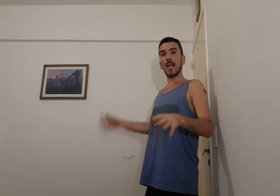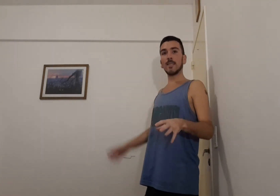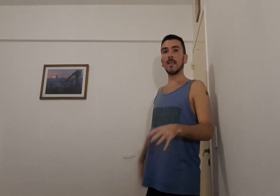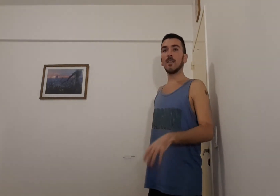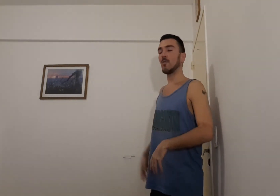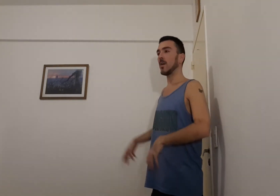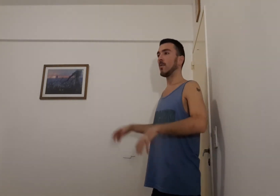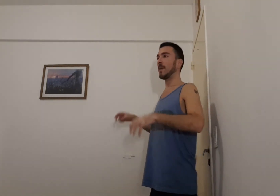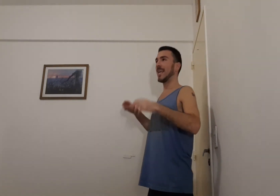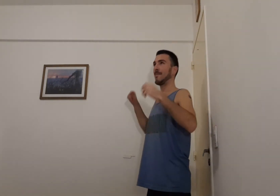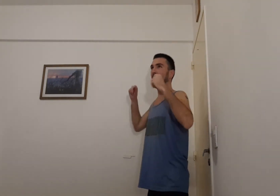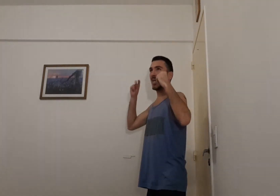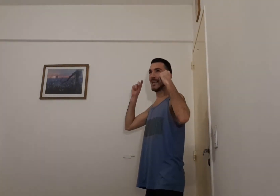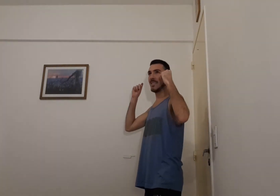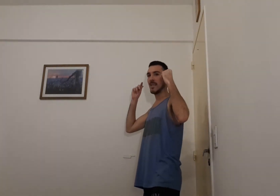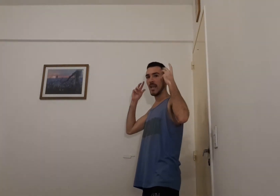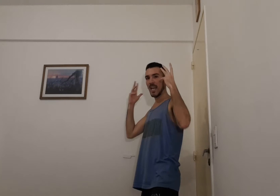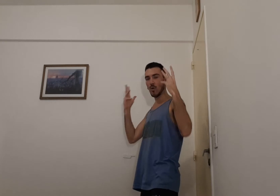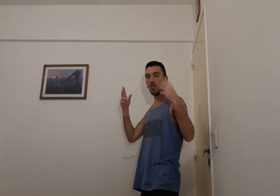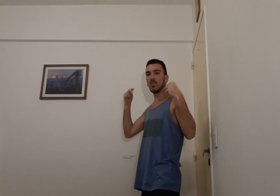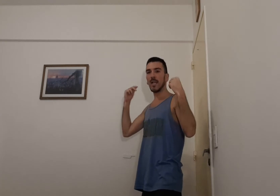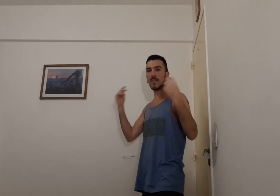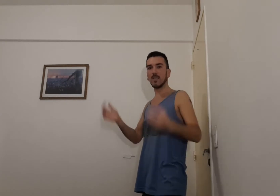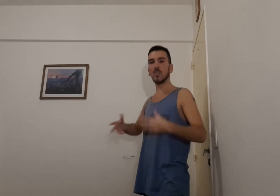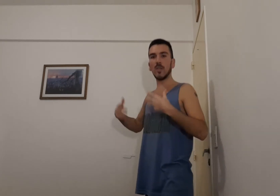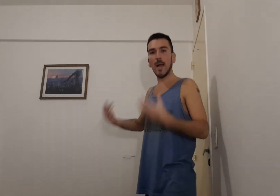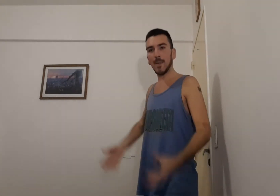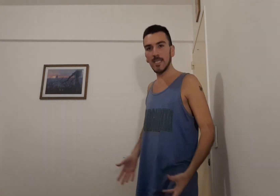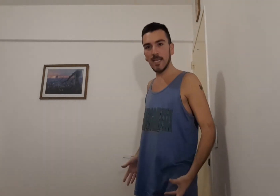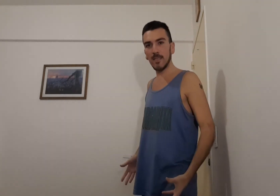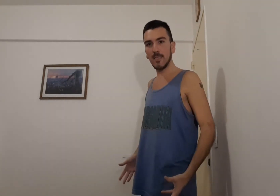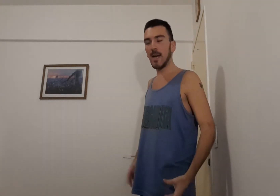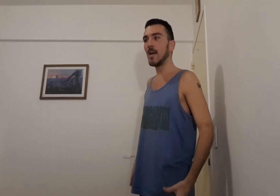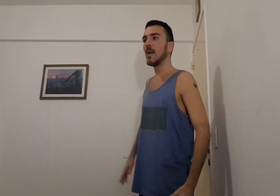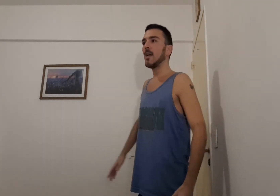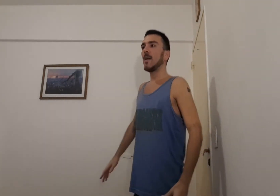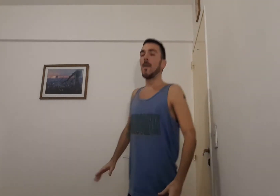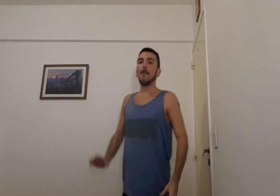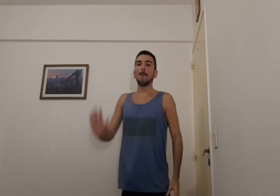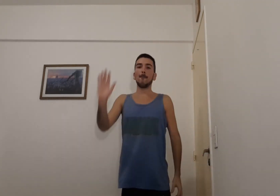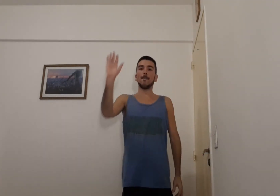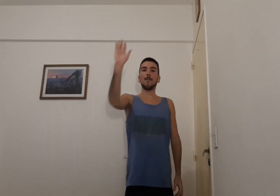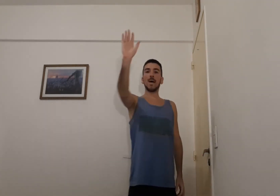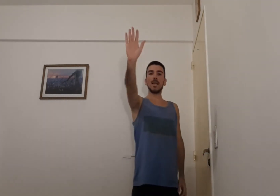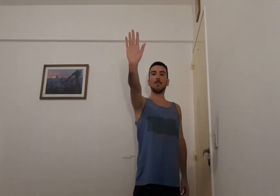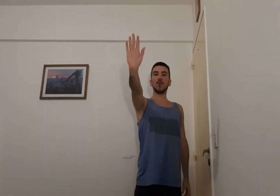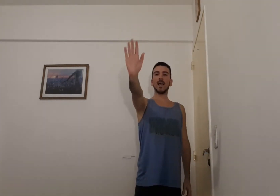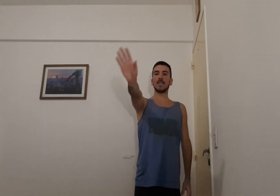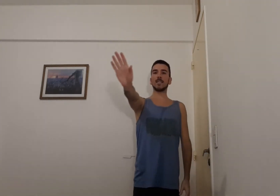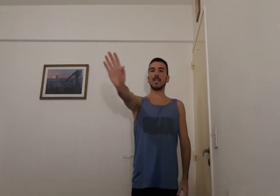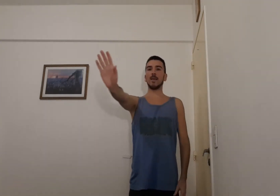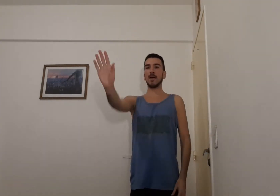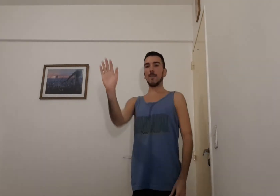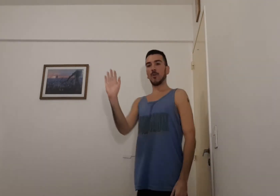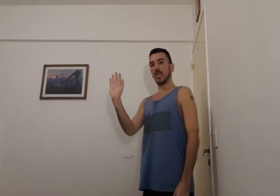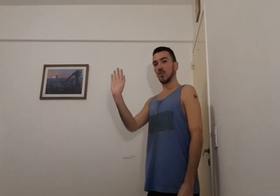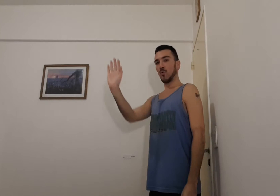clase, juego para ejercitar la escucha, la atención y la presencia. Van a ponerse, van a poner su